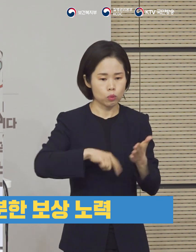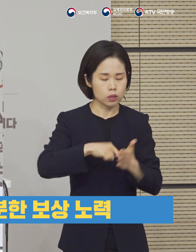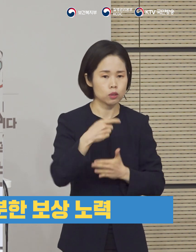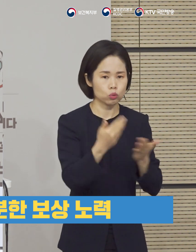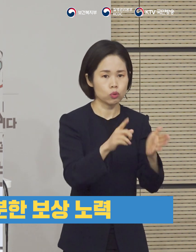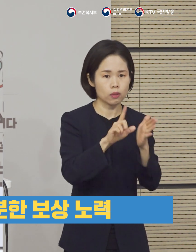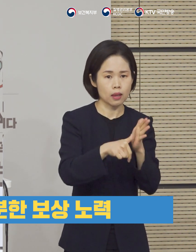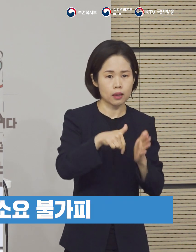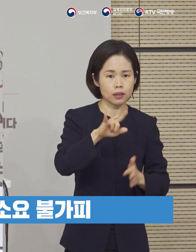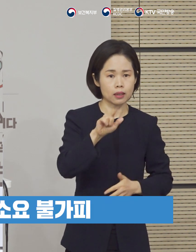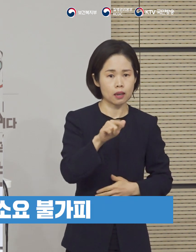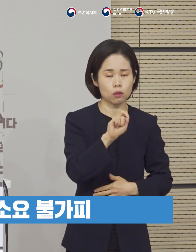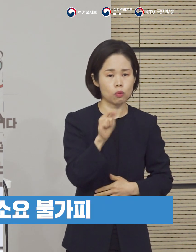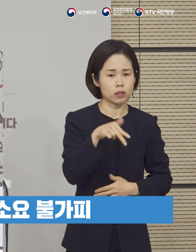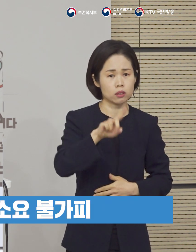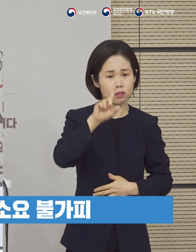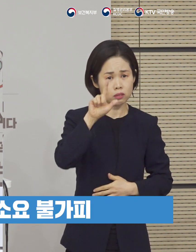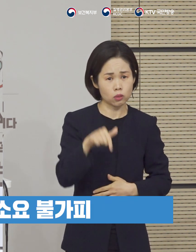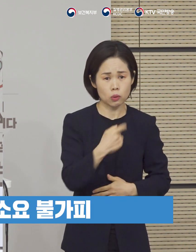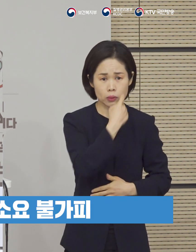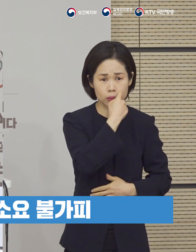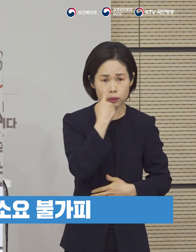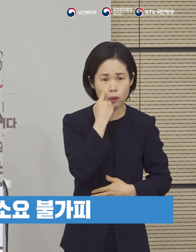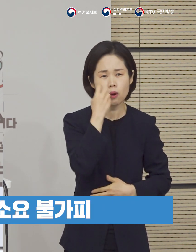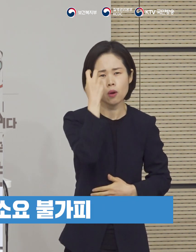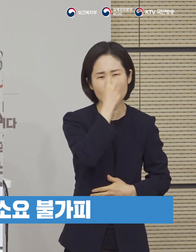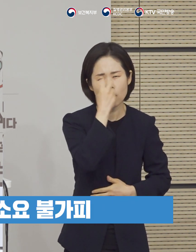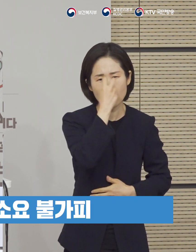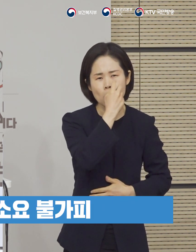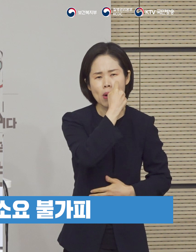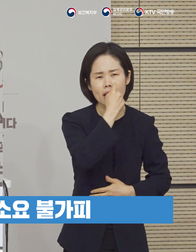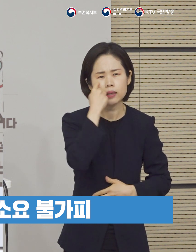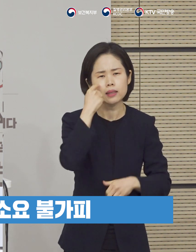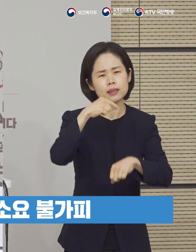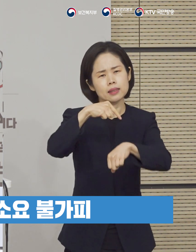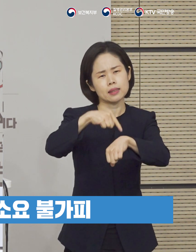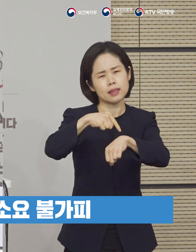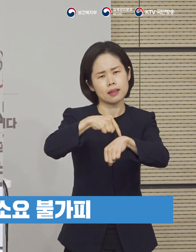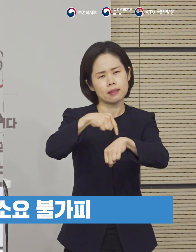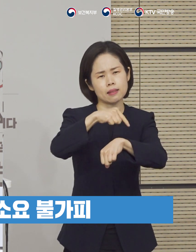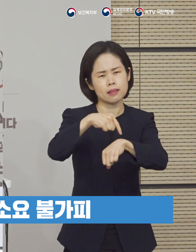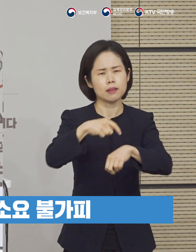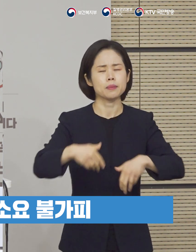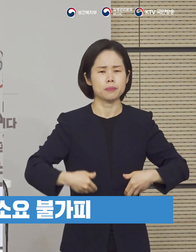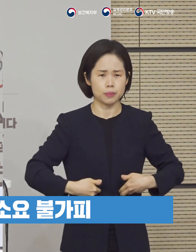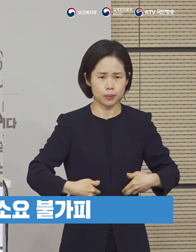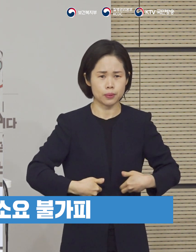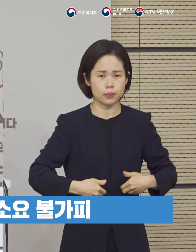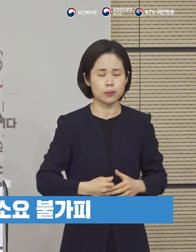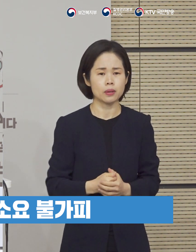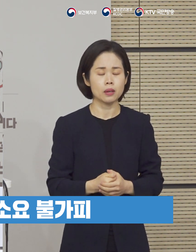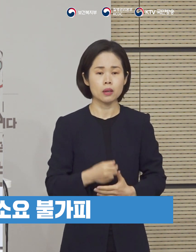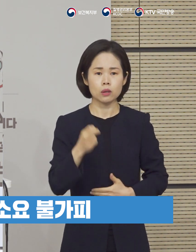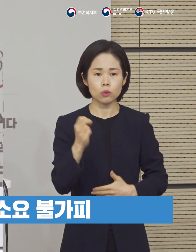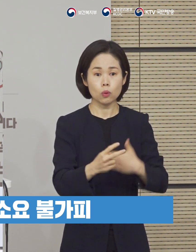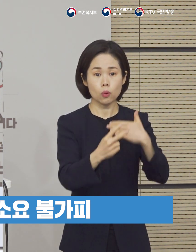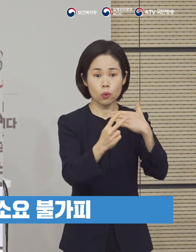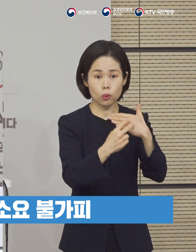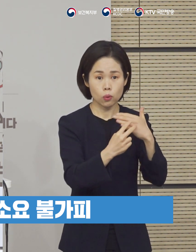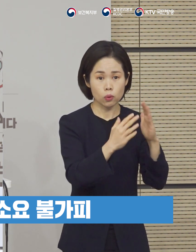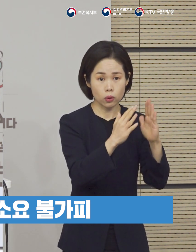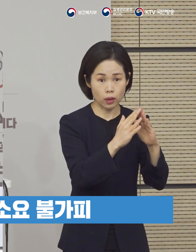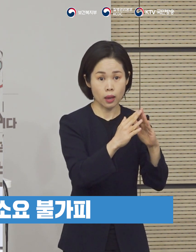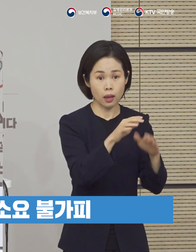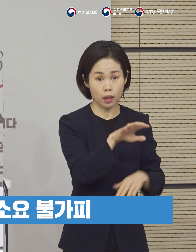과정에서 그 객관적인 근거를 확인하는 데 있어서의 시간은 불가피하게 소요될 것으로 생각이